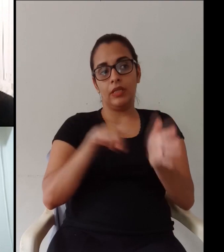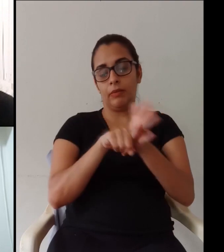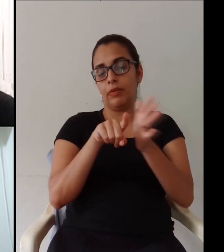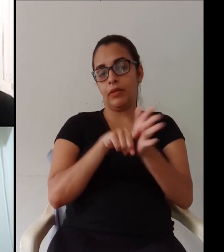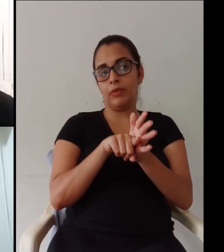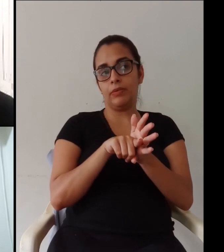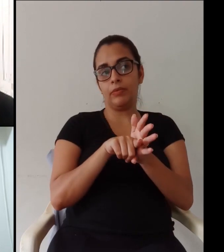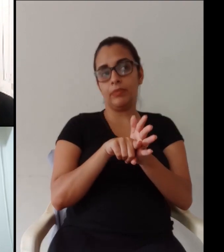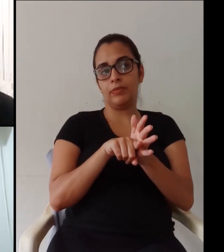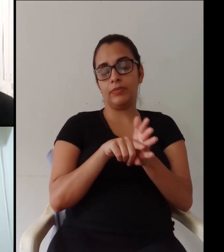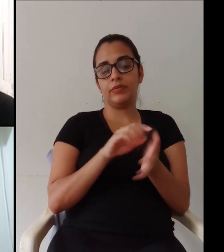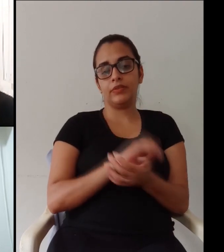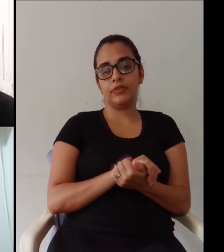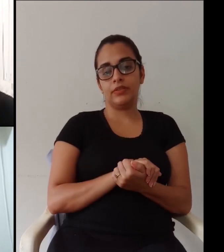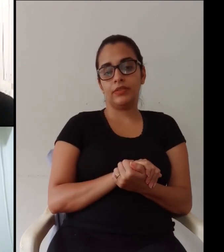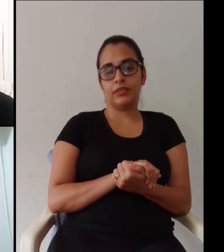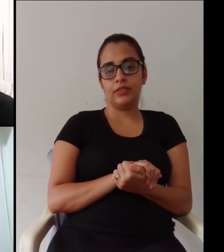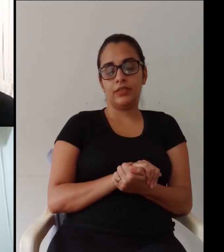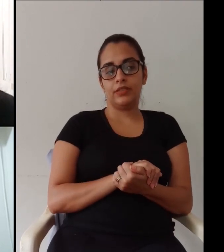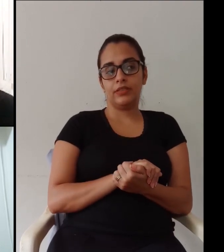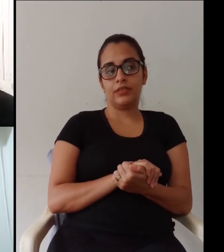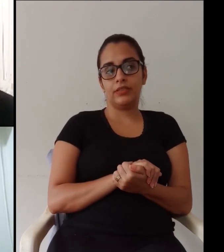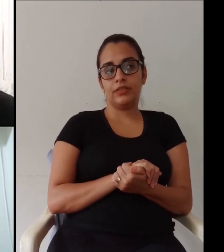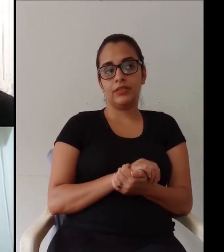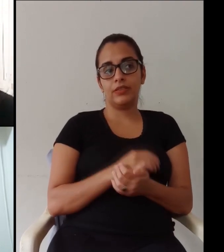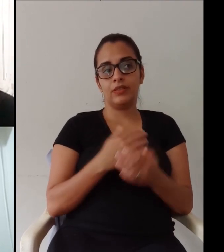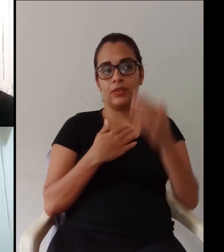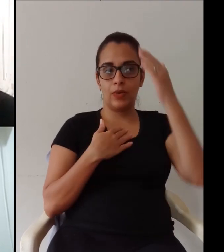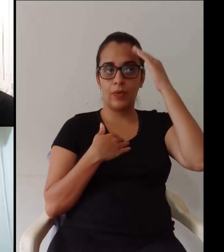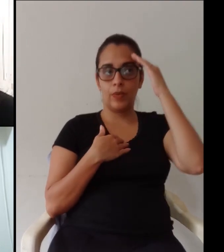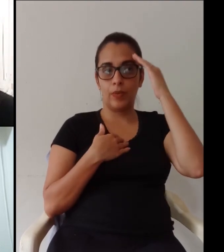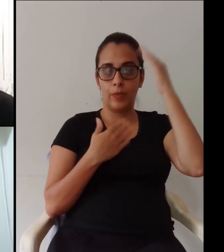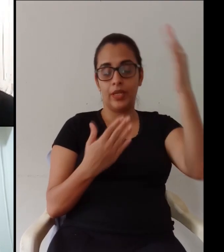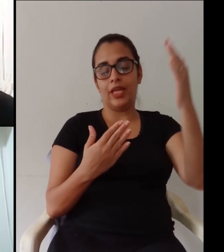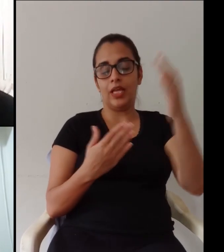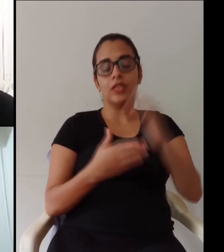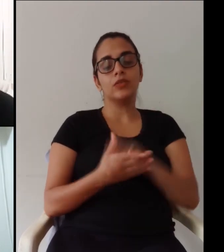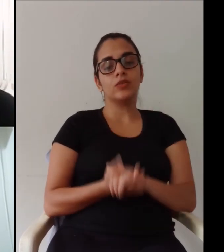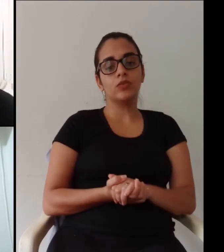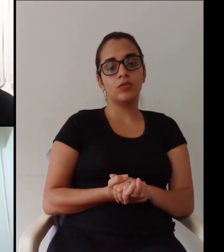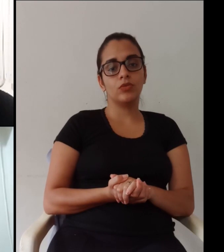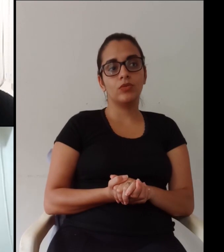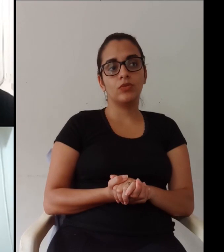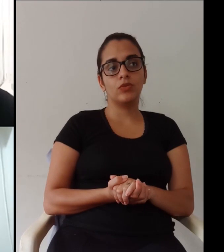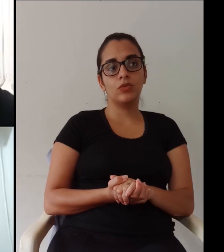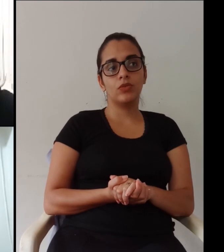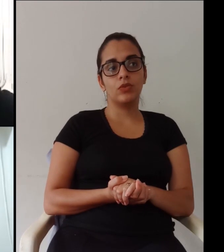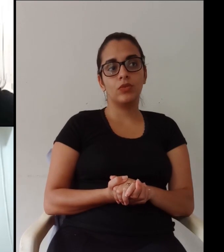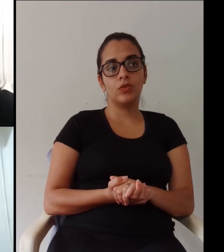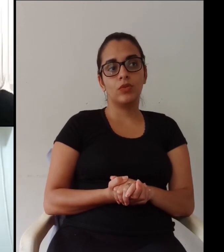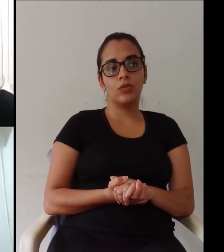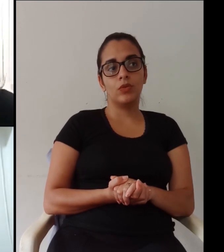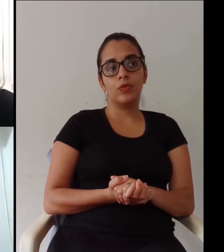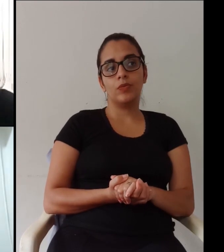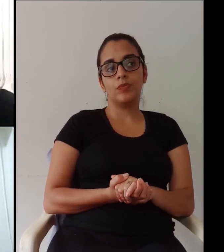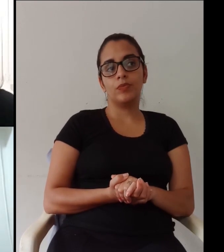bom eu acho que não tem mais perguntas então Larissa falou que a gente está aí fazendo aquela força para